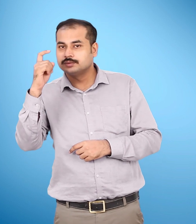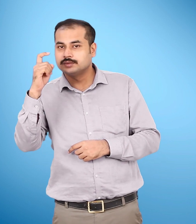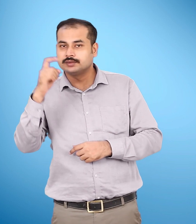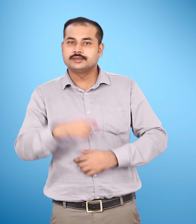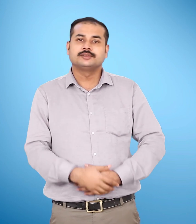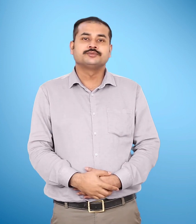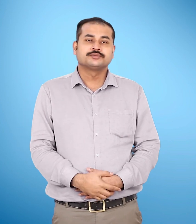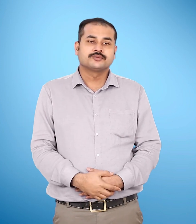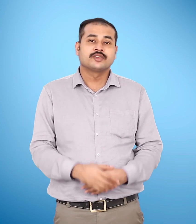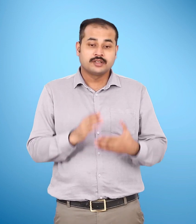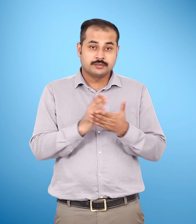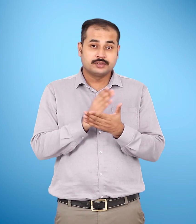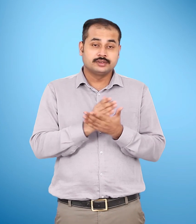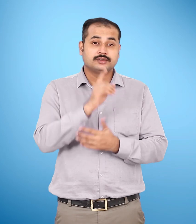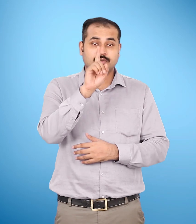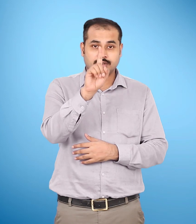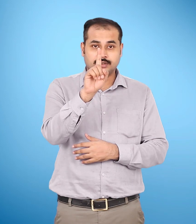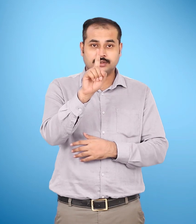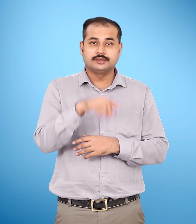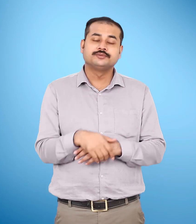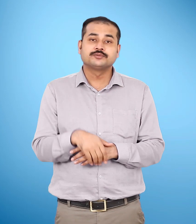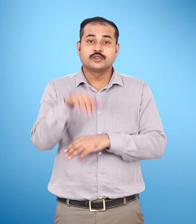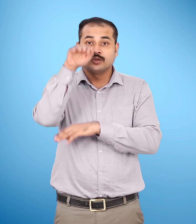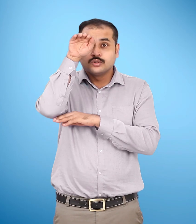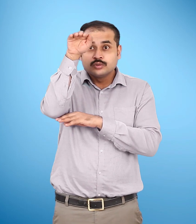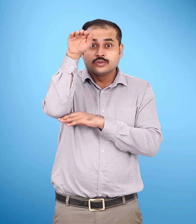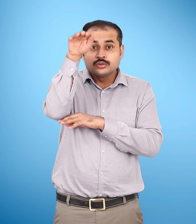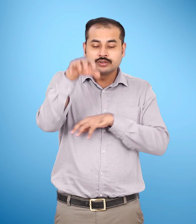प्रिष्ठ एक उंट चला